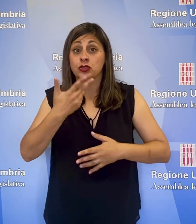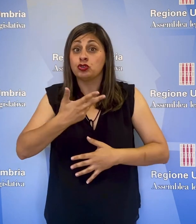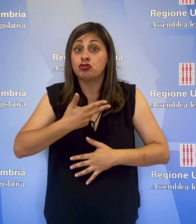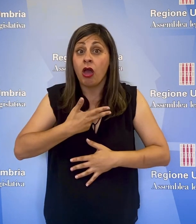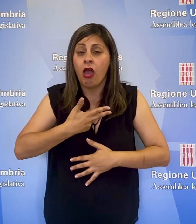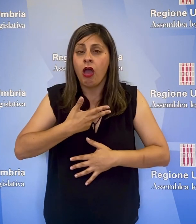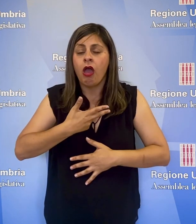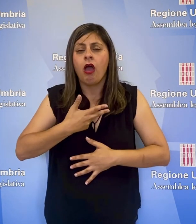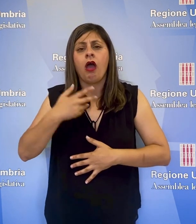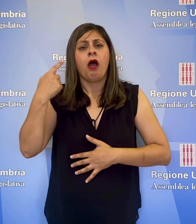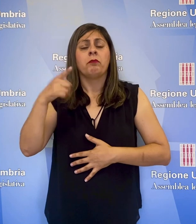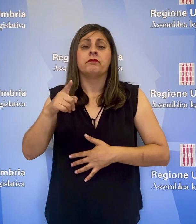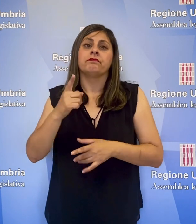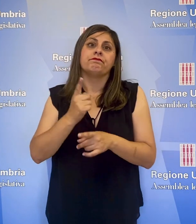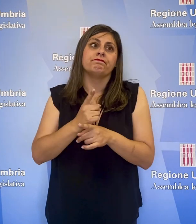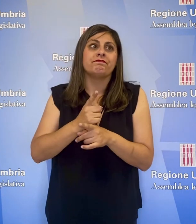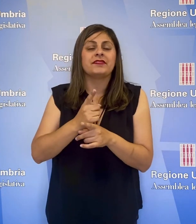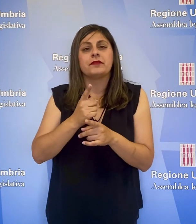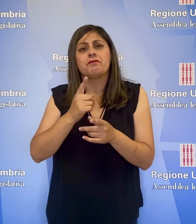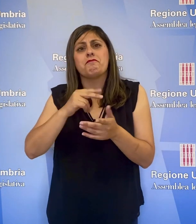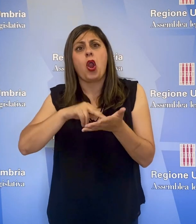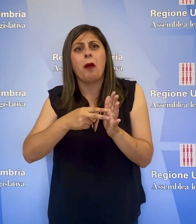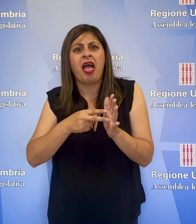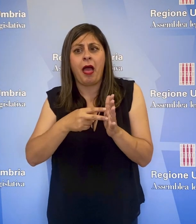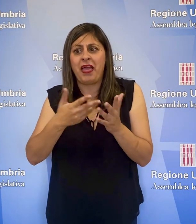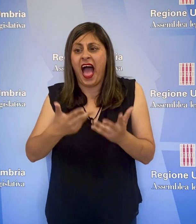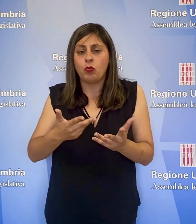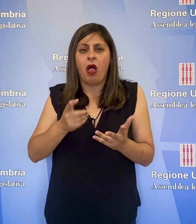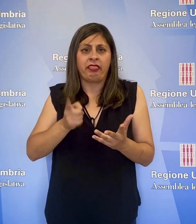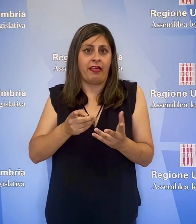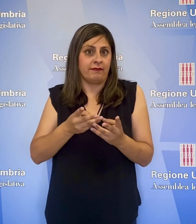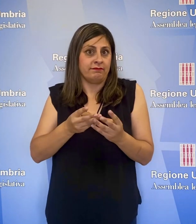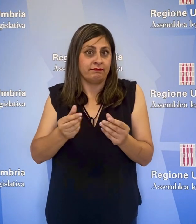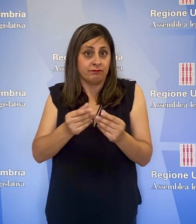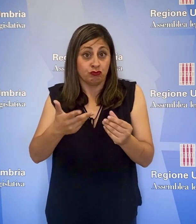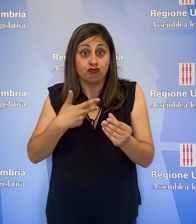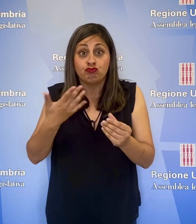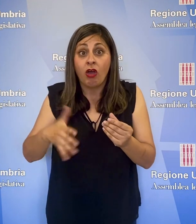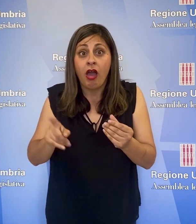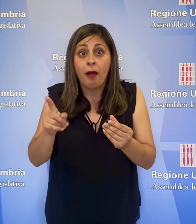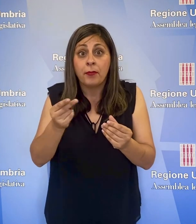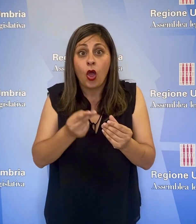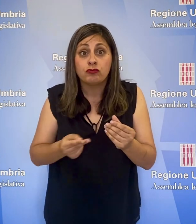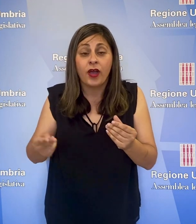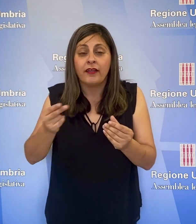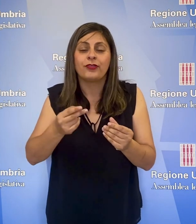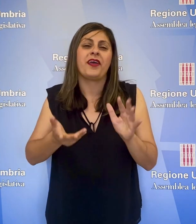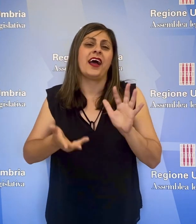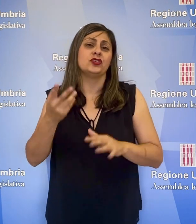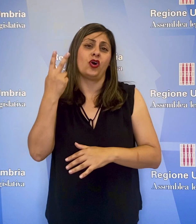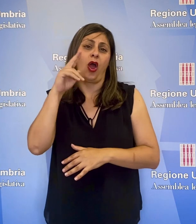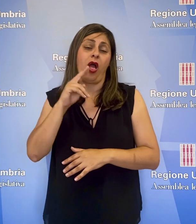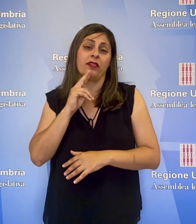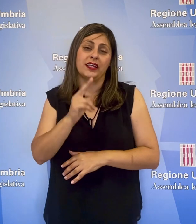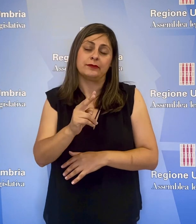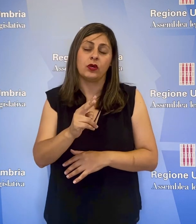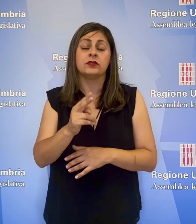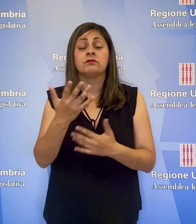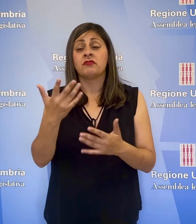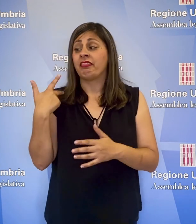di Assisi che provveda a risolvere le gravi criticità in cui si trova. L'assessore Luca Coletto ha replicato che nell